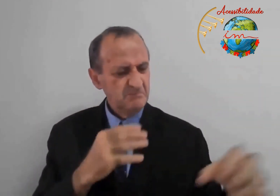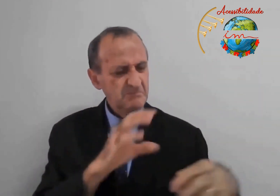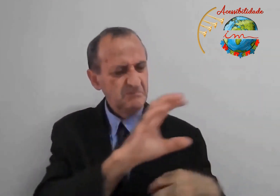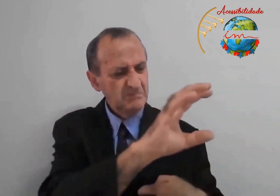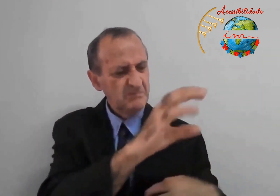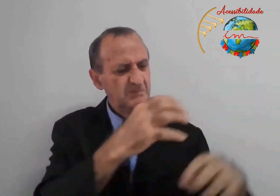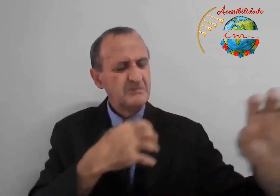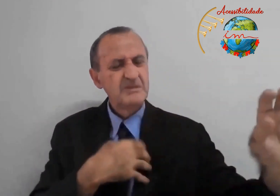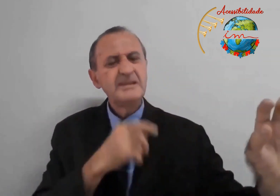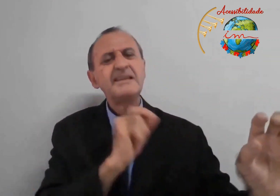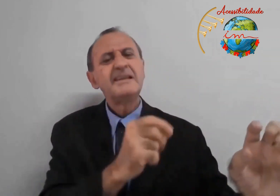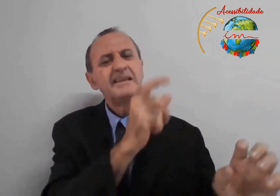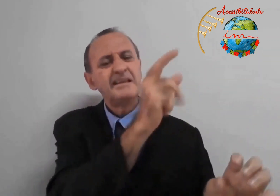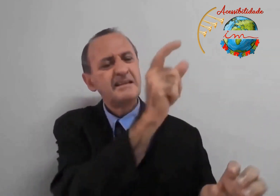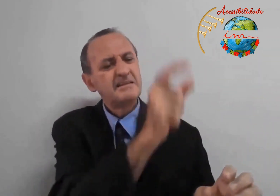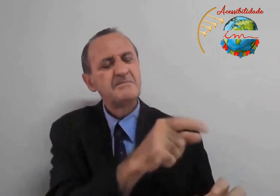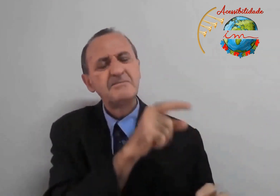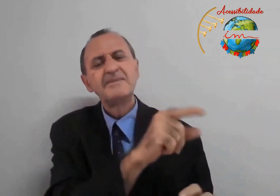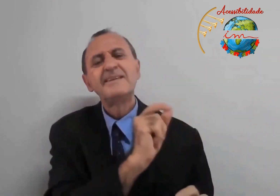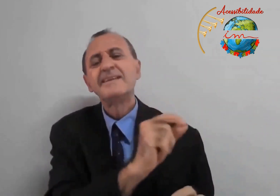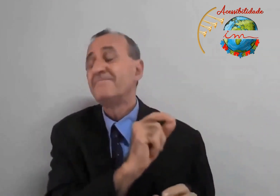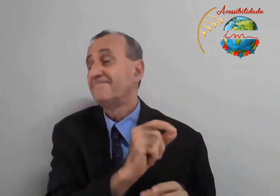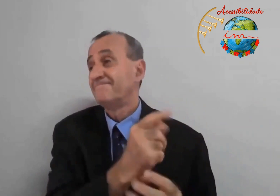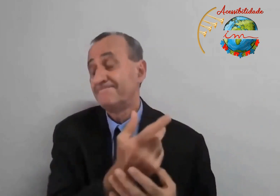Aliás, ele perguntou a Jesus, mas quem é o meu próximo?